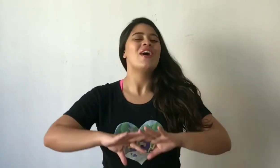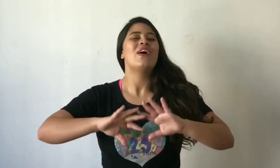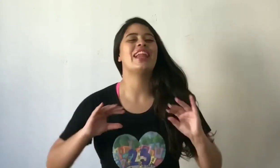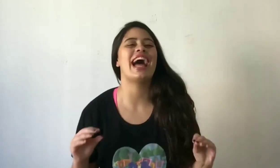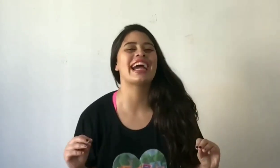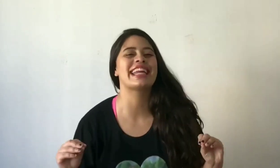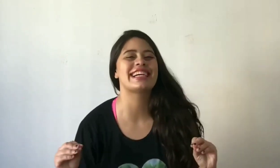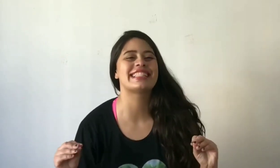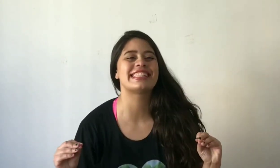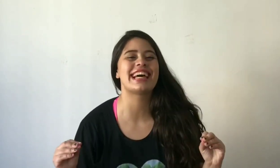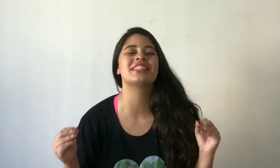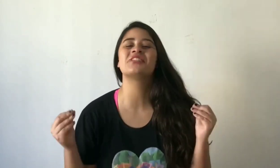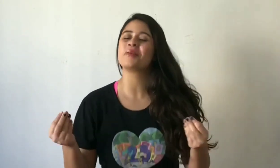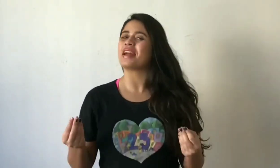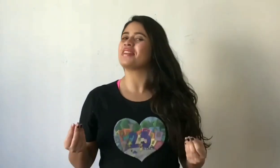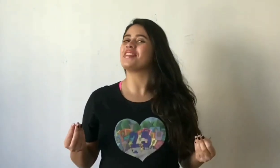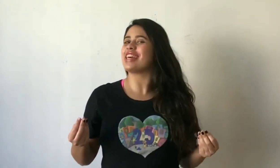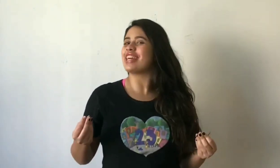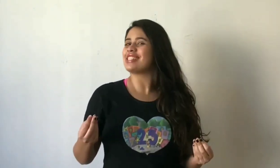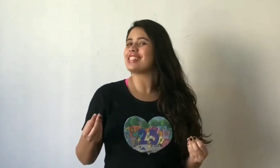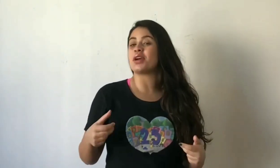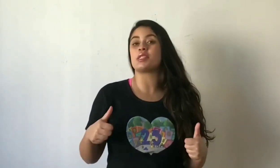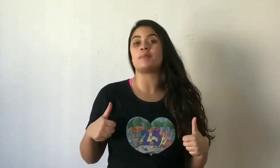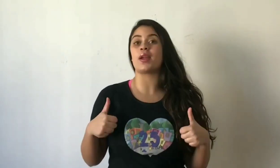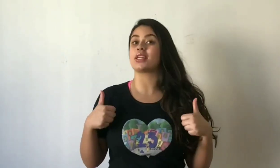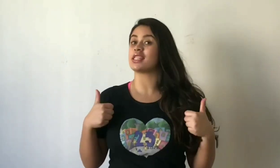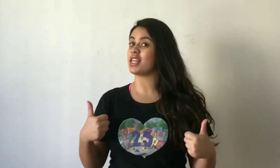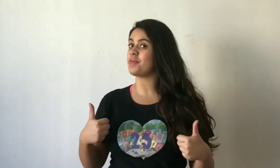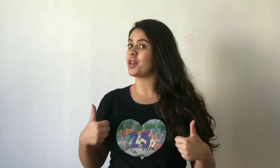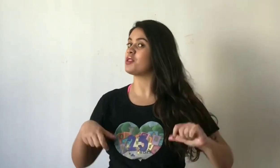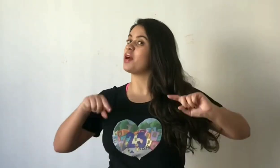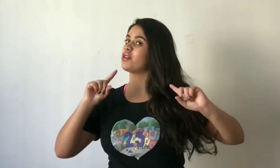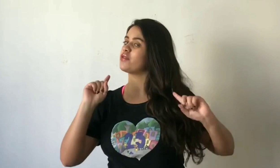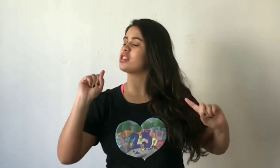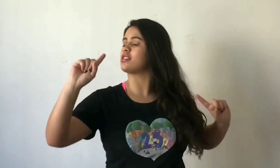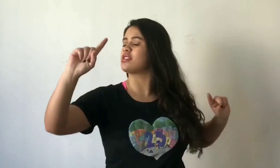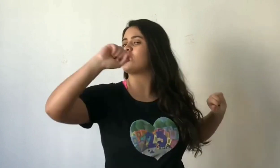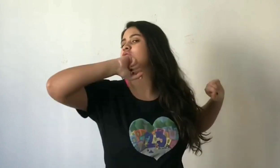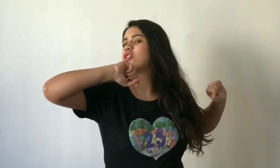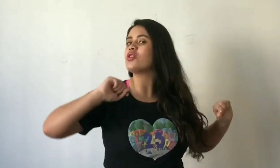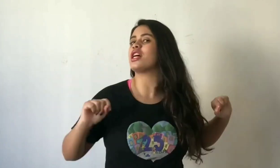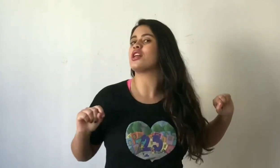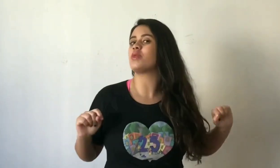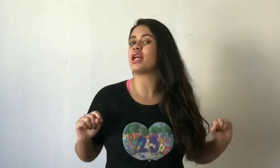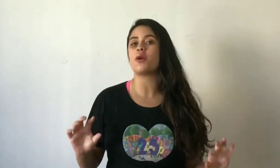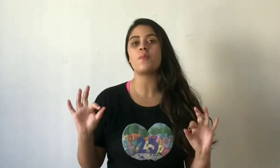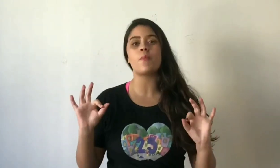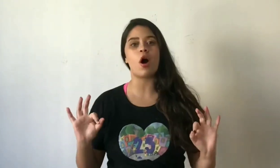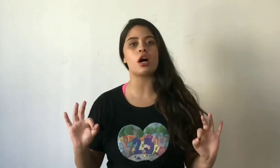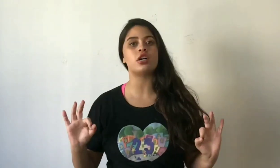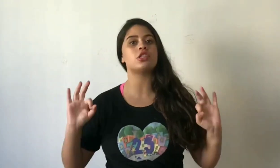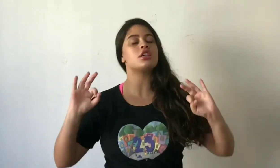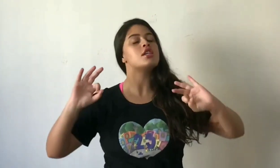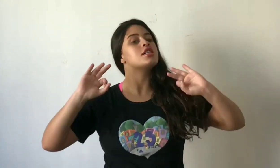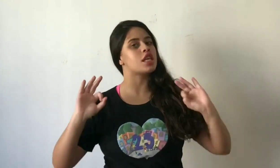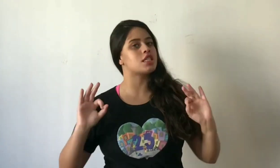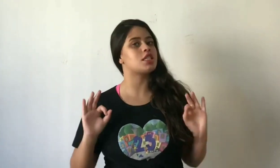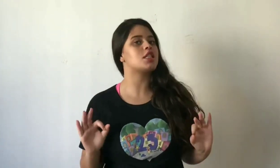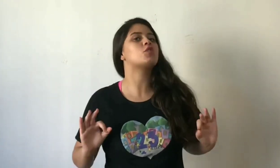Olá, crianças! Tudo bem com vocês? Eu espero que sim, eu espero que vocês estejam se cuidando, hein? Não pode esquecer de se